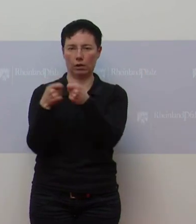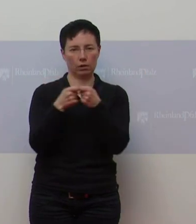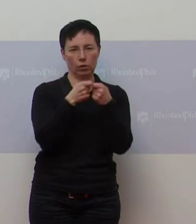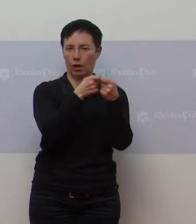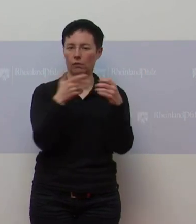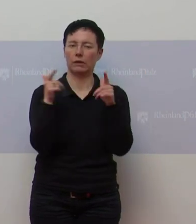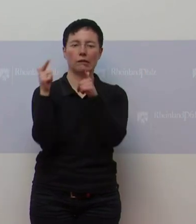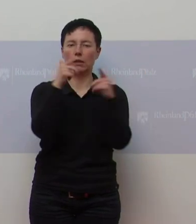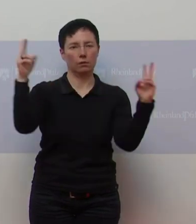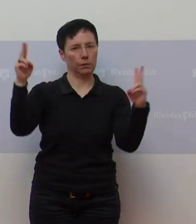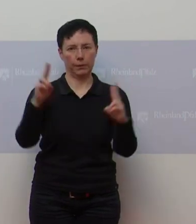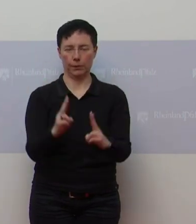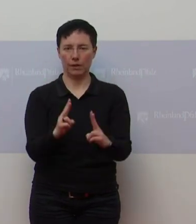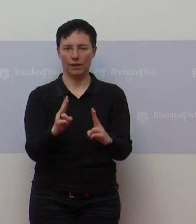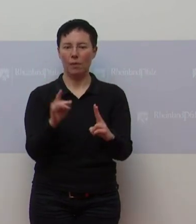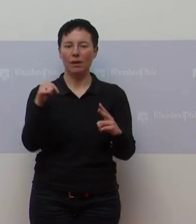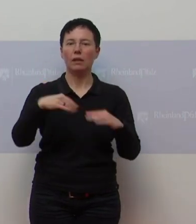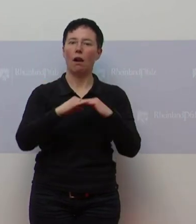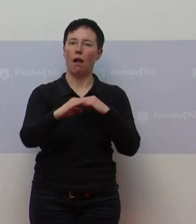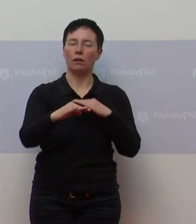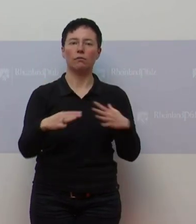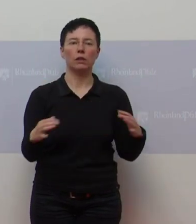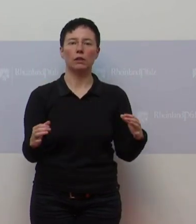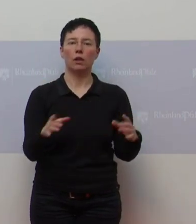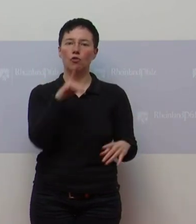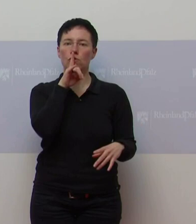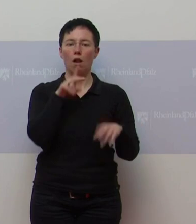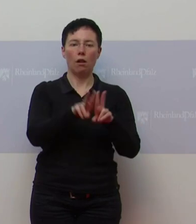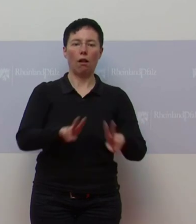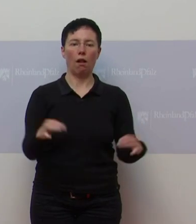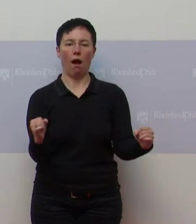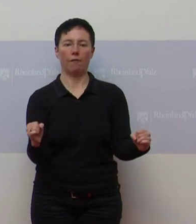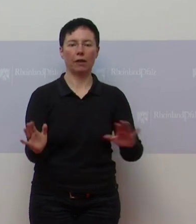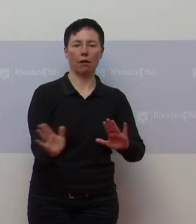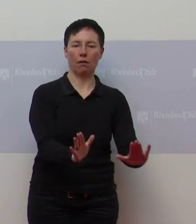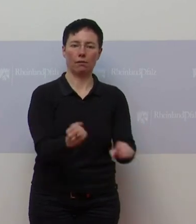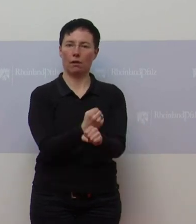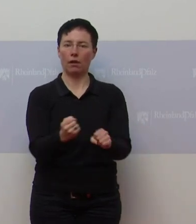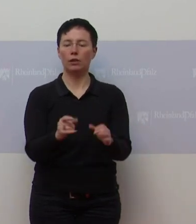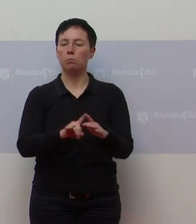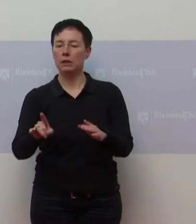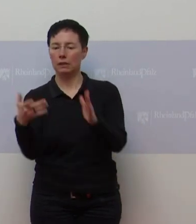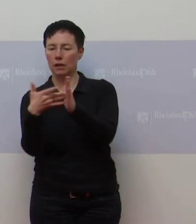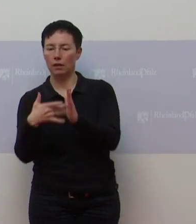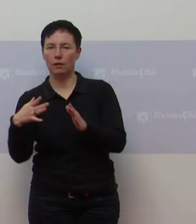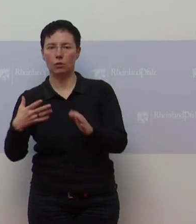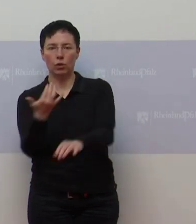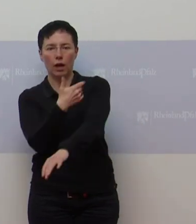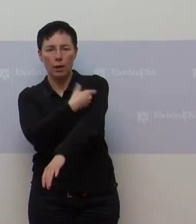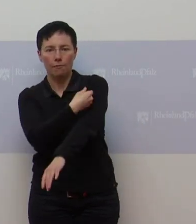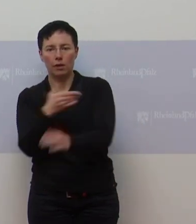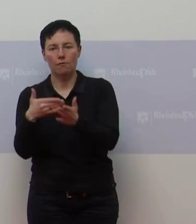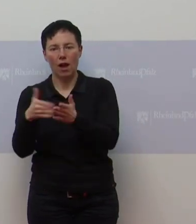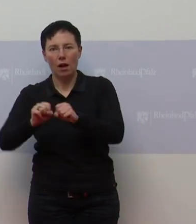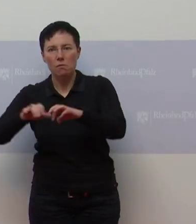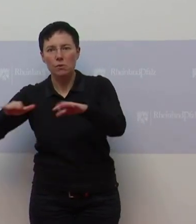einfrieren können, bis wir genügend Impfstoff haben, muss die bestehende Teststrategie massiv ausgeweitet werden. Also die Idee jetzt